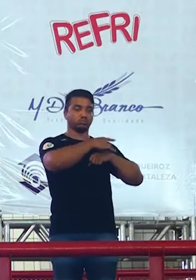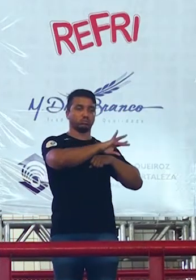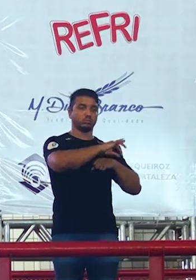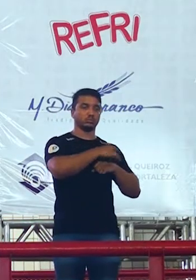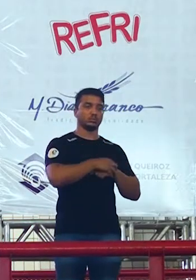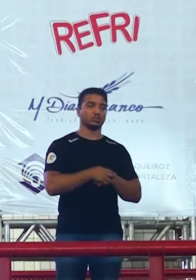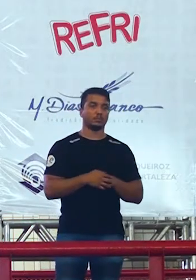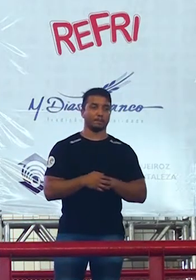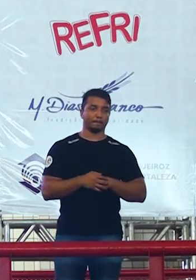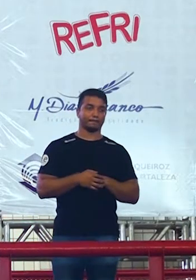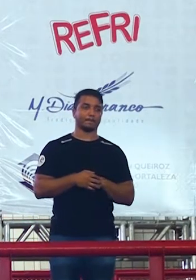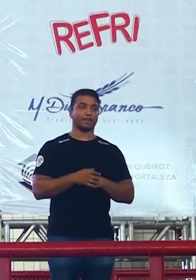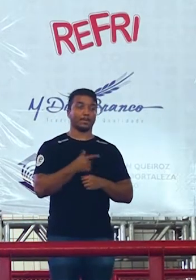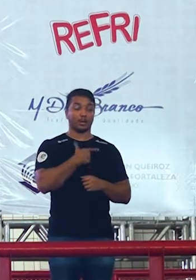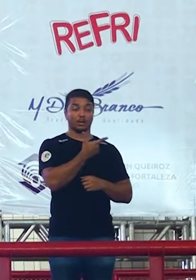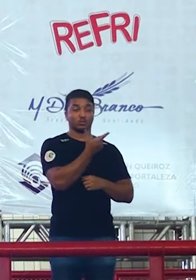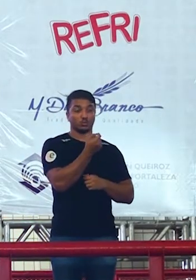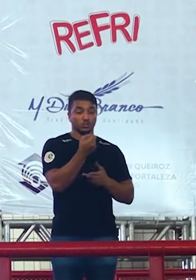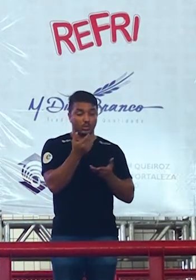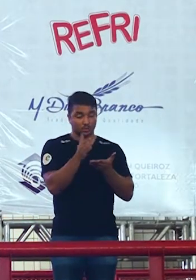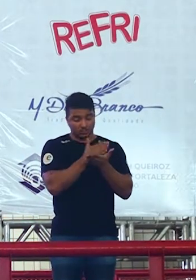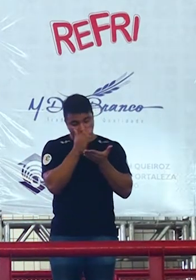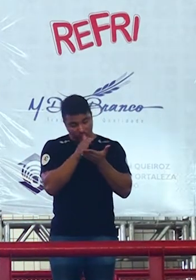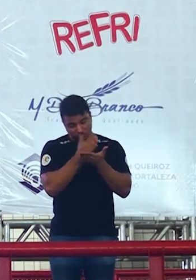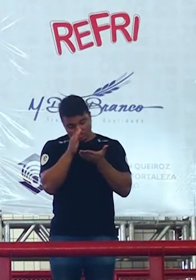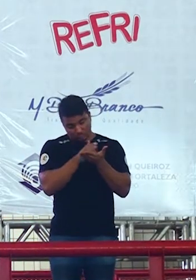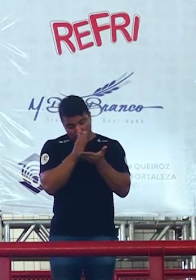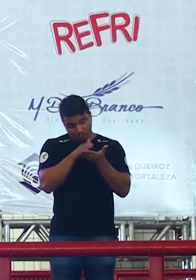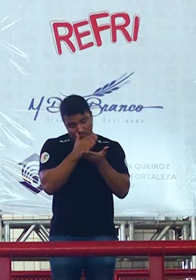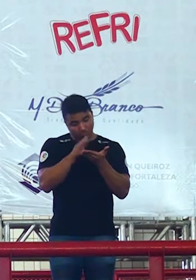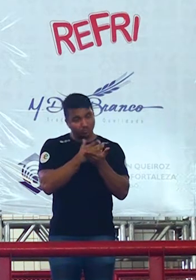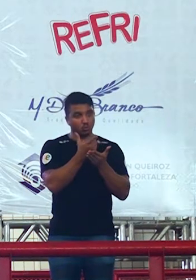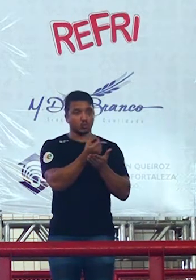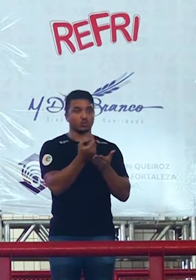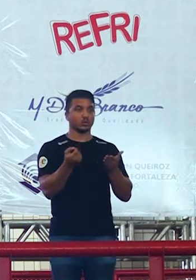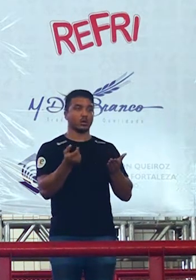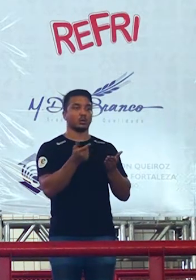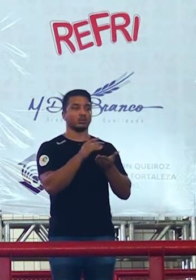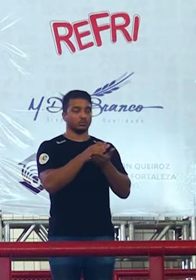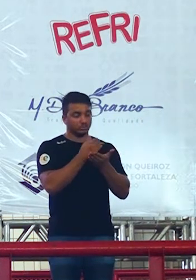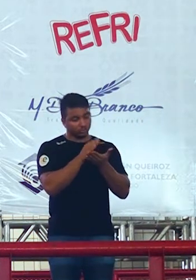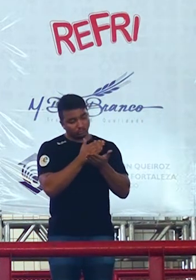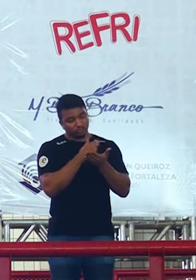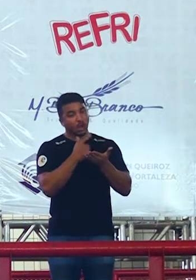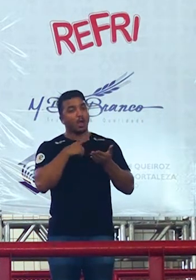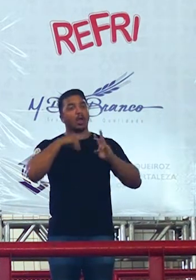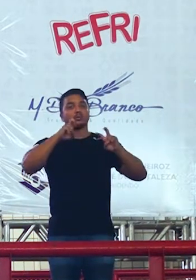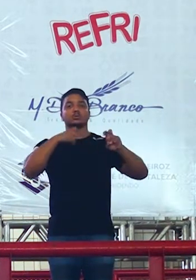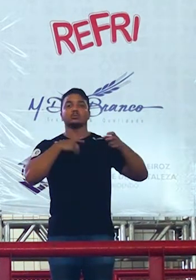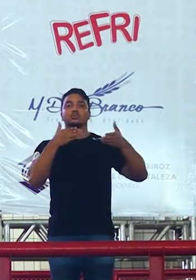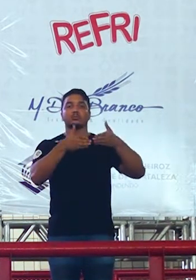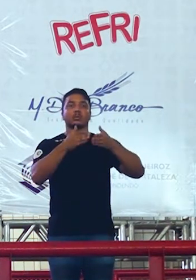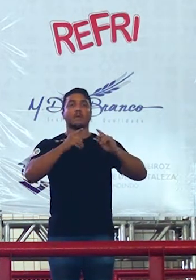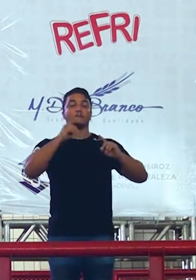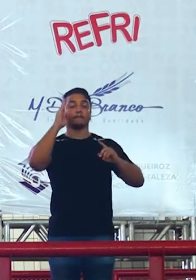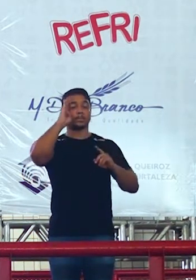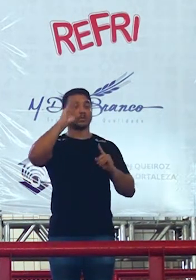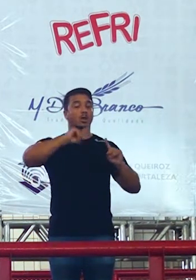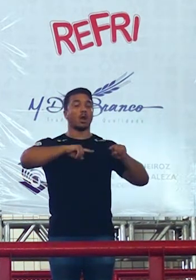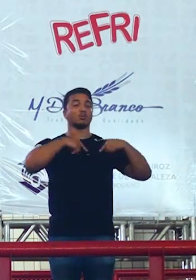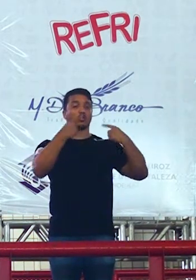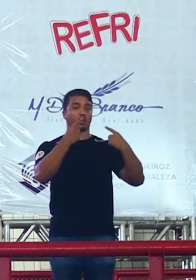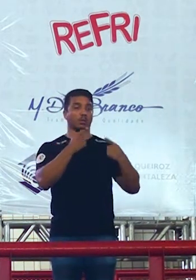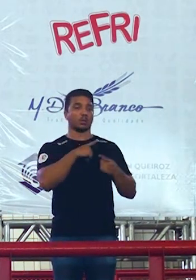são mais de 200 páginas debatendo muita informatividade e os principais destaques que eles